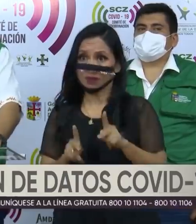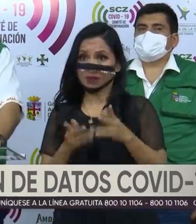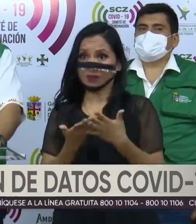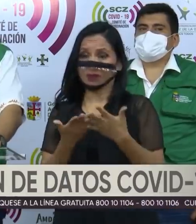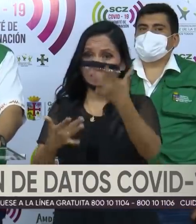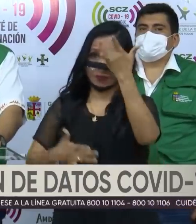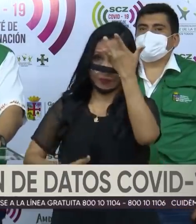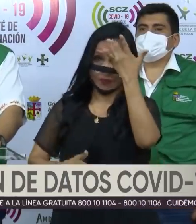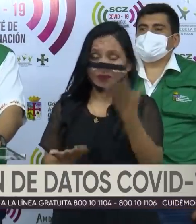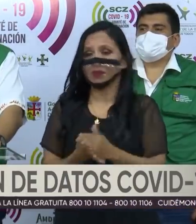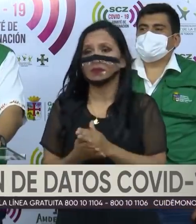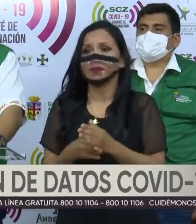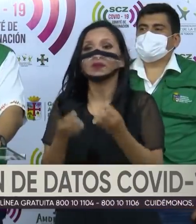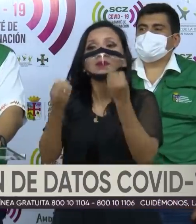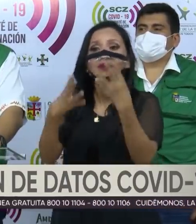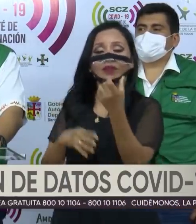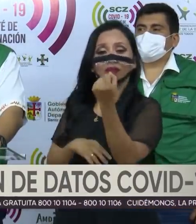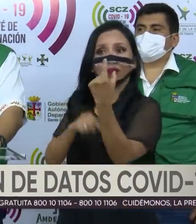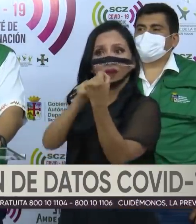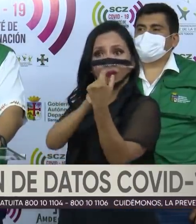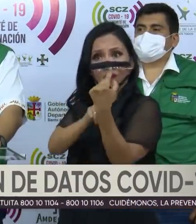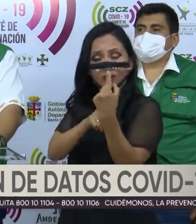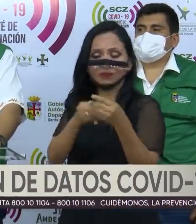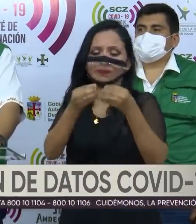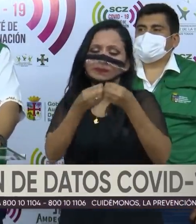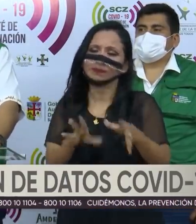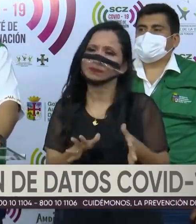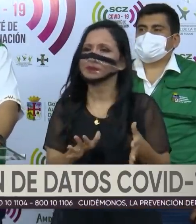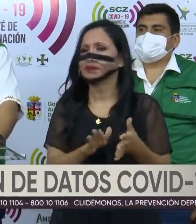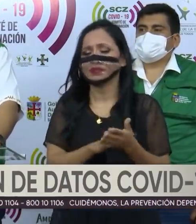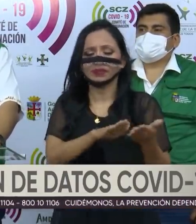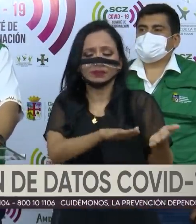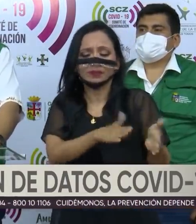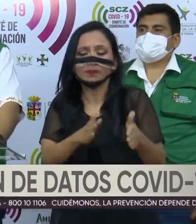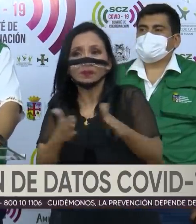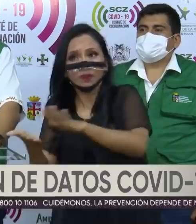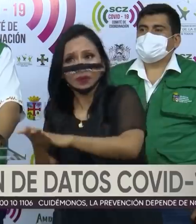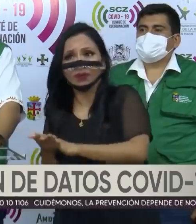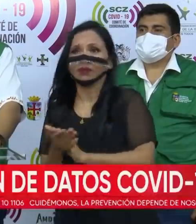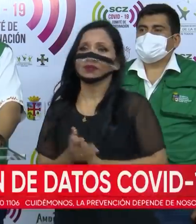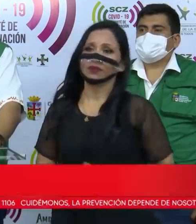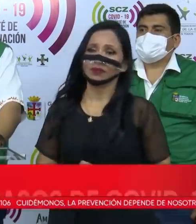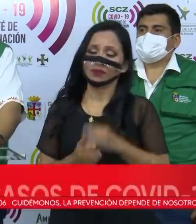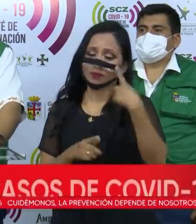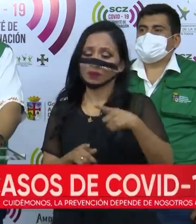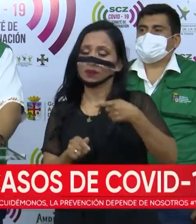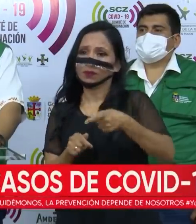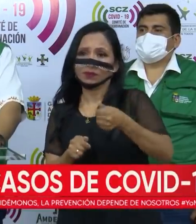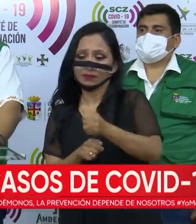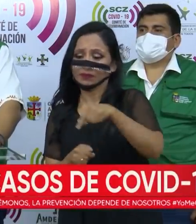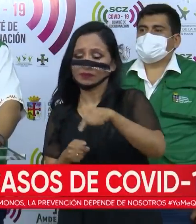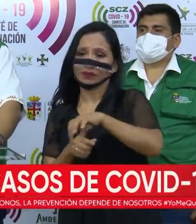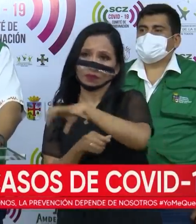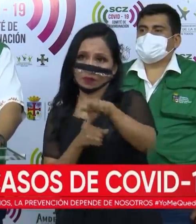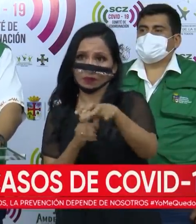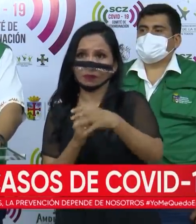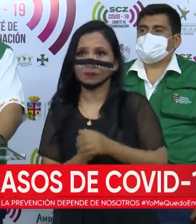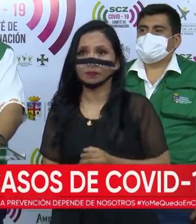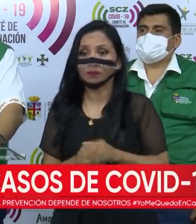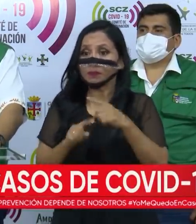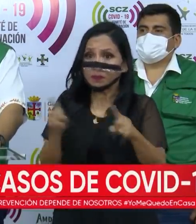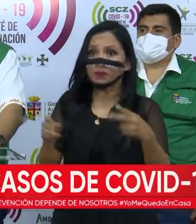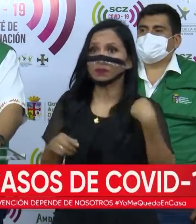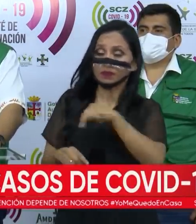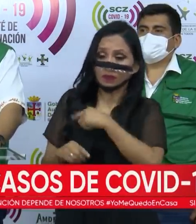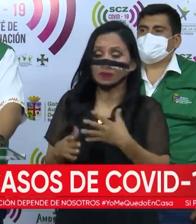tenemos el registro de 11 personas que han perdido la batalla contra el COVID-19. Sin embargo, hemos hecho